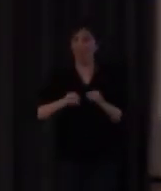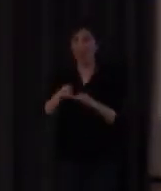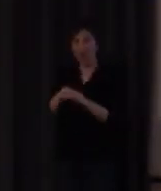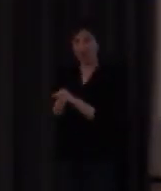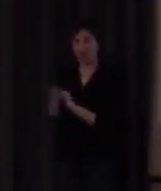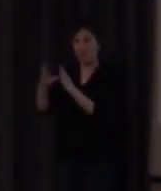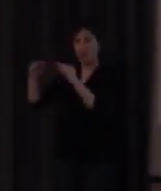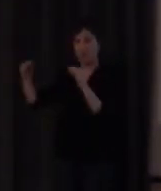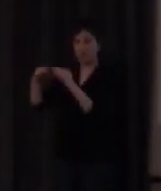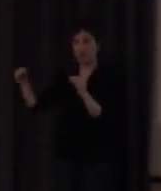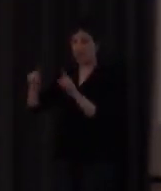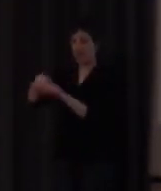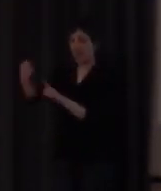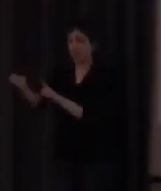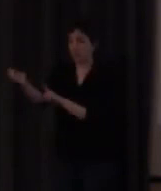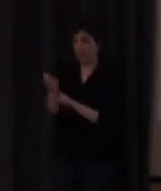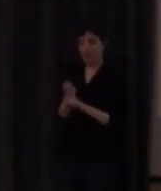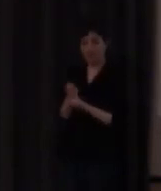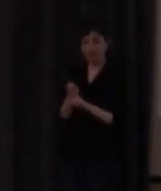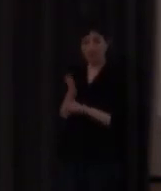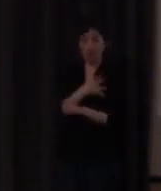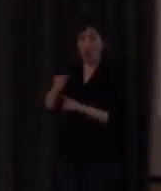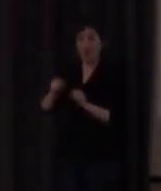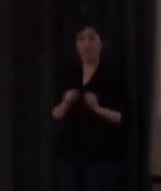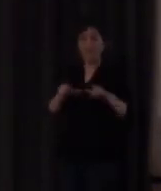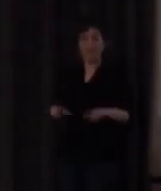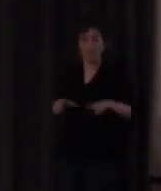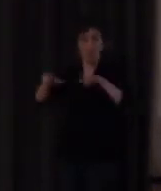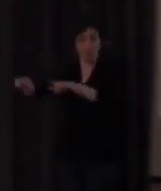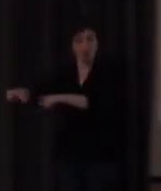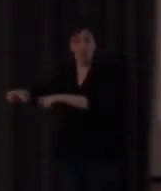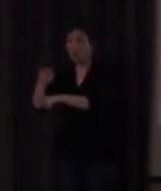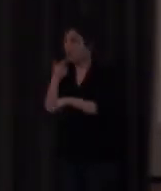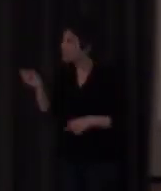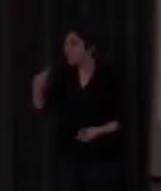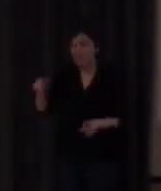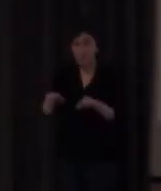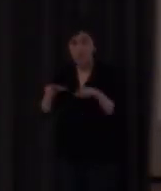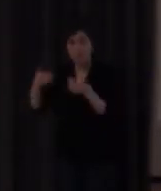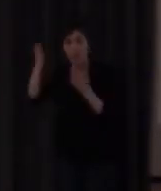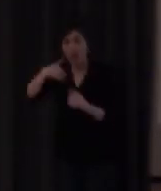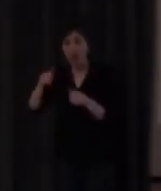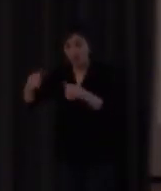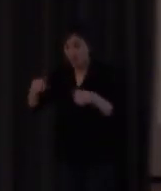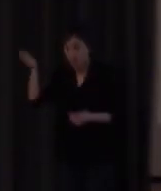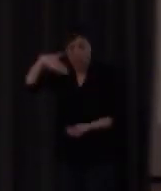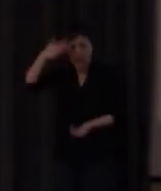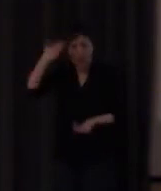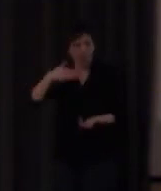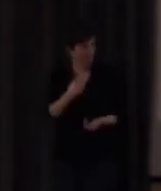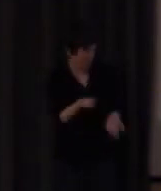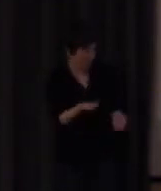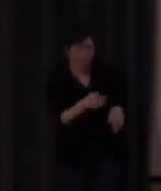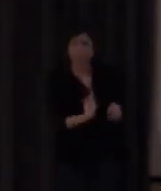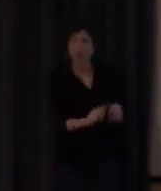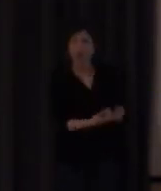cuando vinieron a recoger sus títulos les dijeron no es que no tenéis título ¿por qué? bueno porque